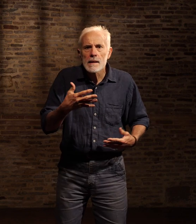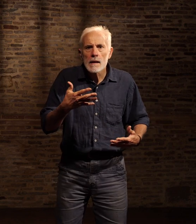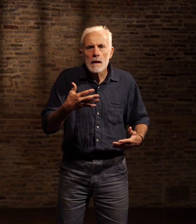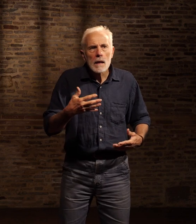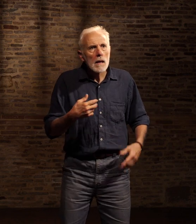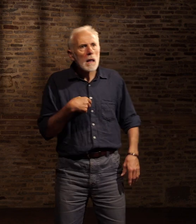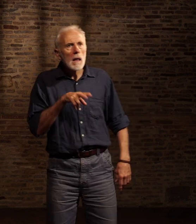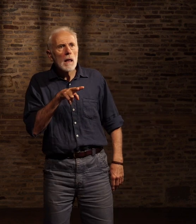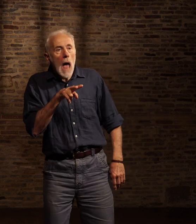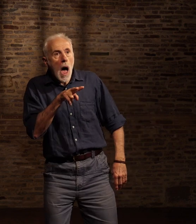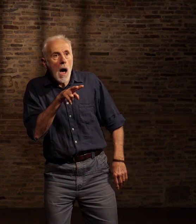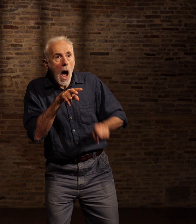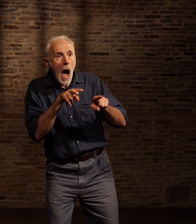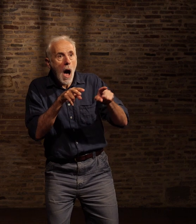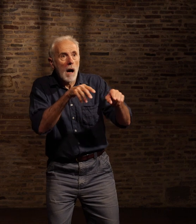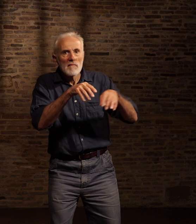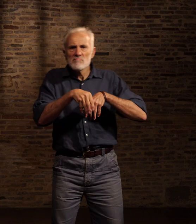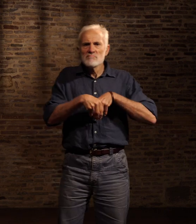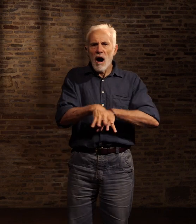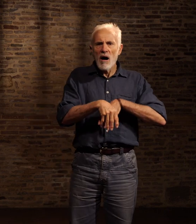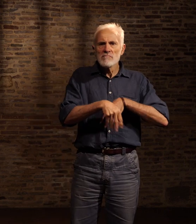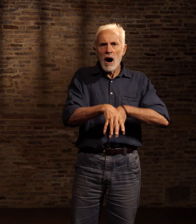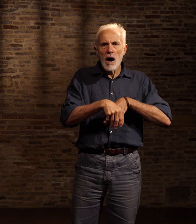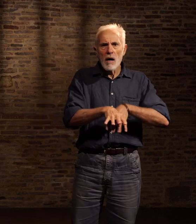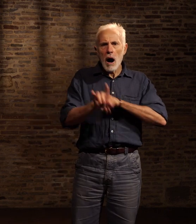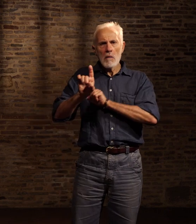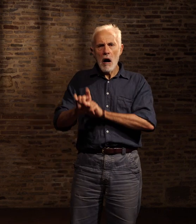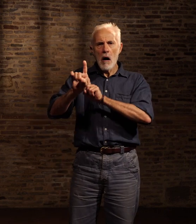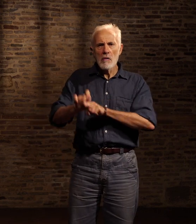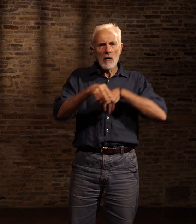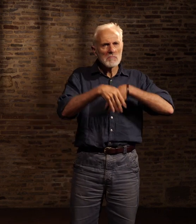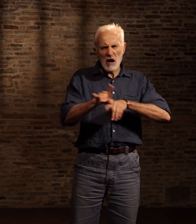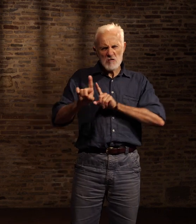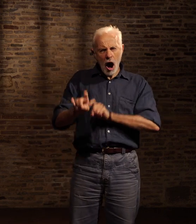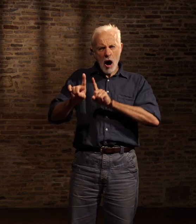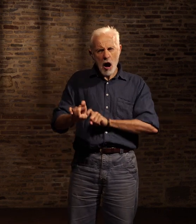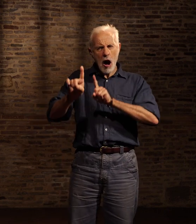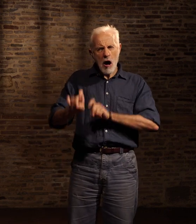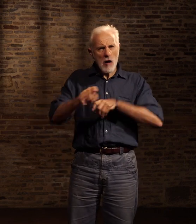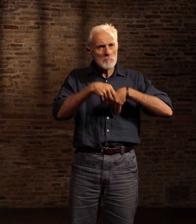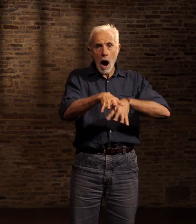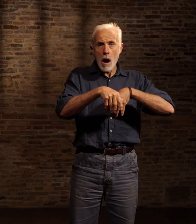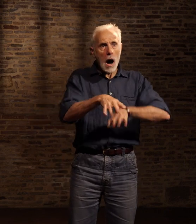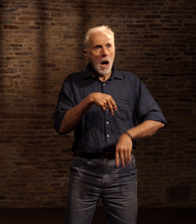Quand ils entrèrent dans mon champ de vision J'ai vu quatre colonnes de gamins Avançant sous le commandement cassant De deux sergents de ligne